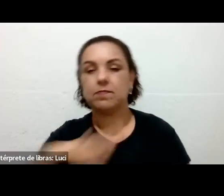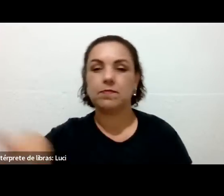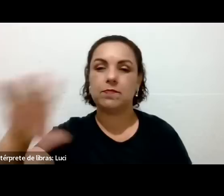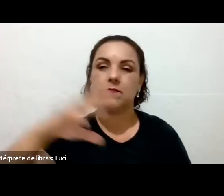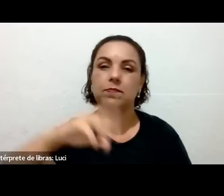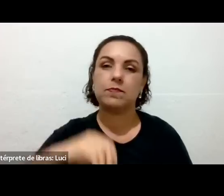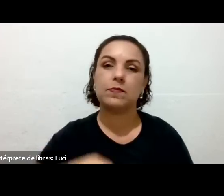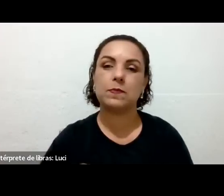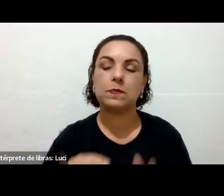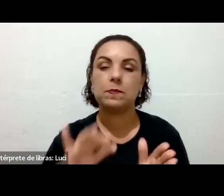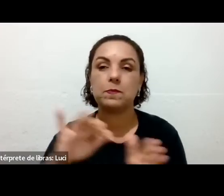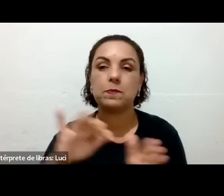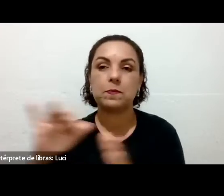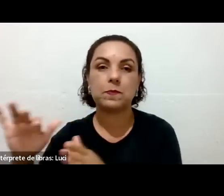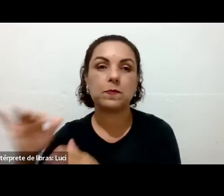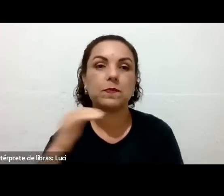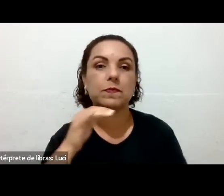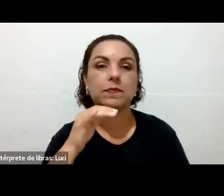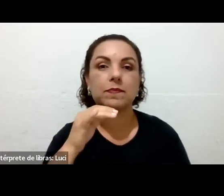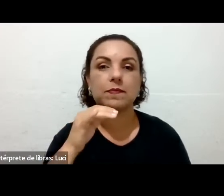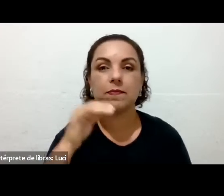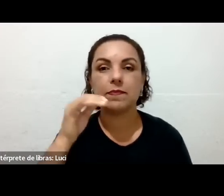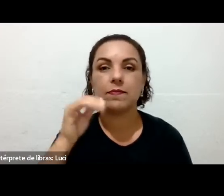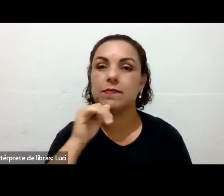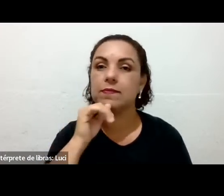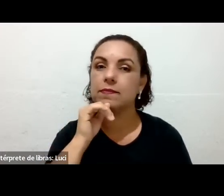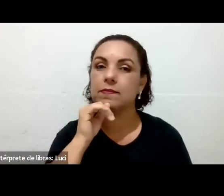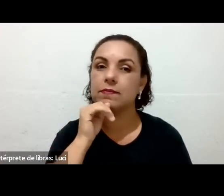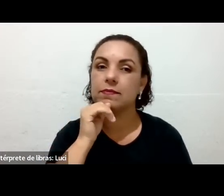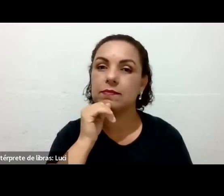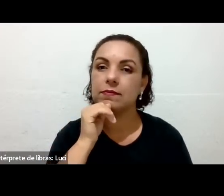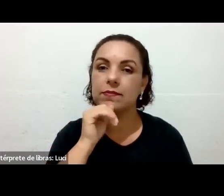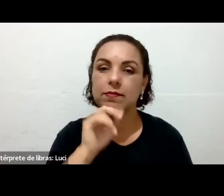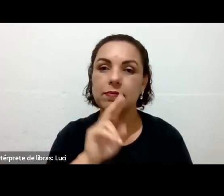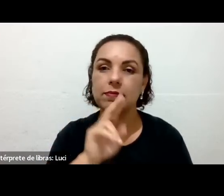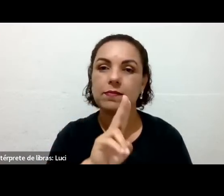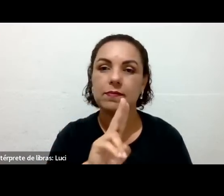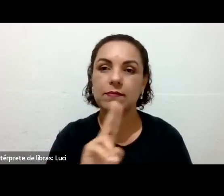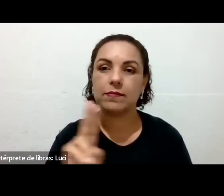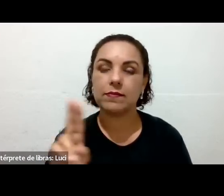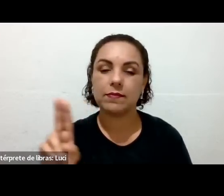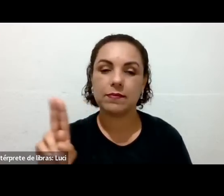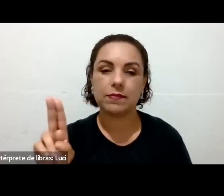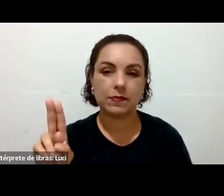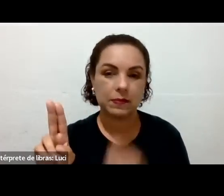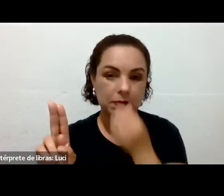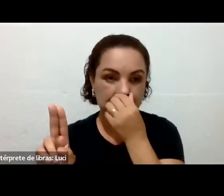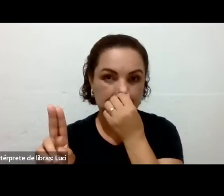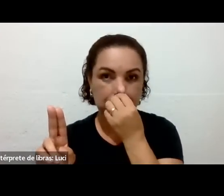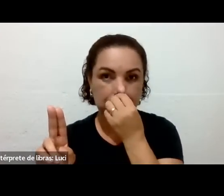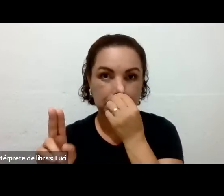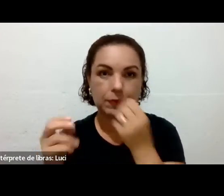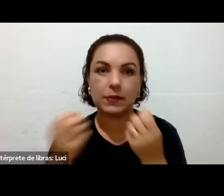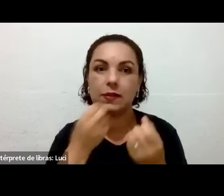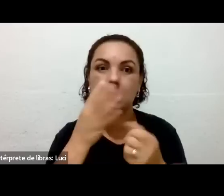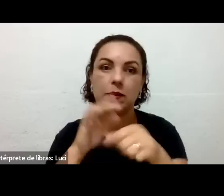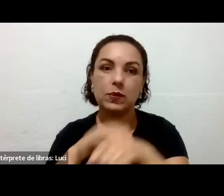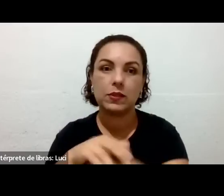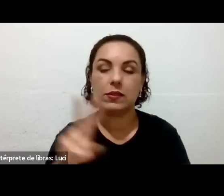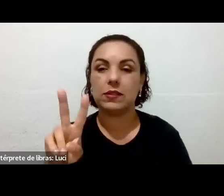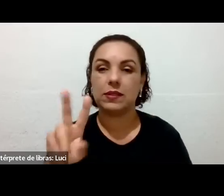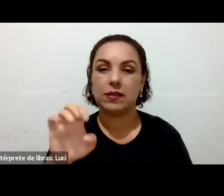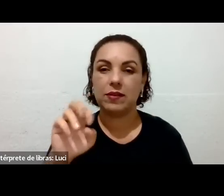Olá, seja bem-vinda. Olá, Romulo, tudo bem? Boa noite a todos, boa noite a você. Tudo bem? Lucie,